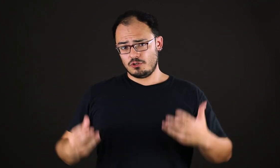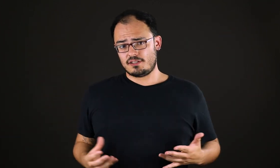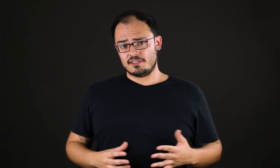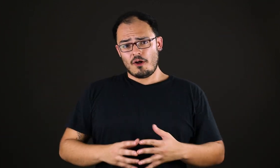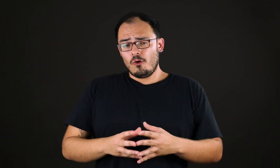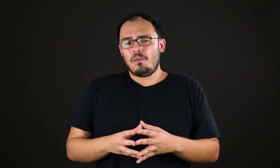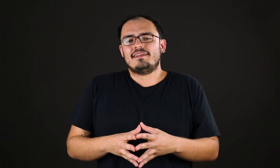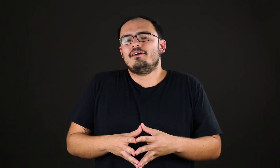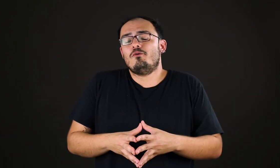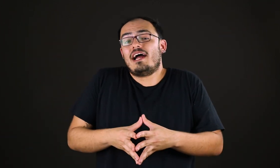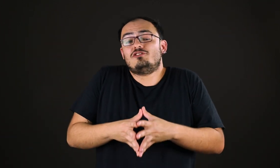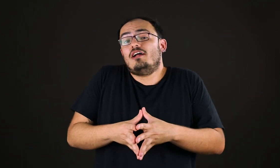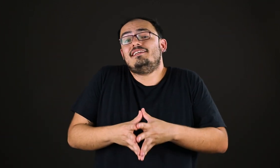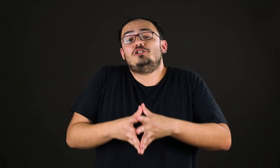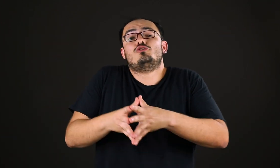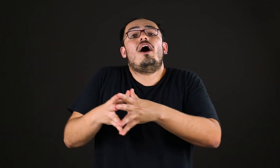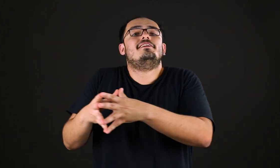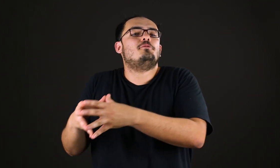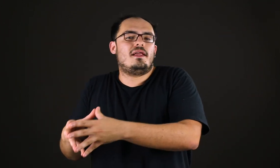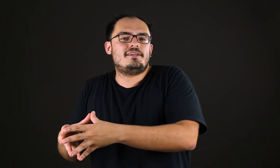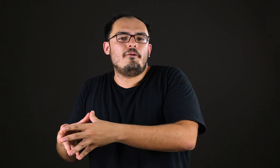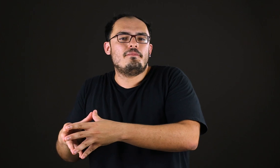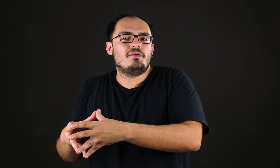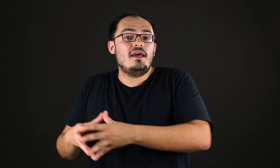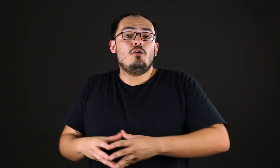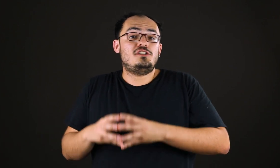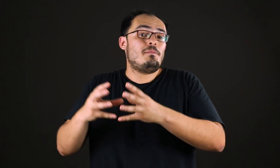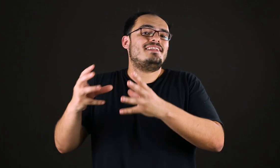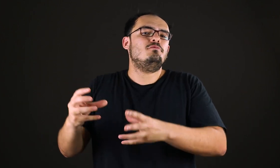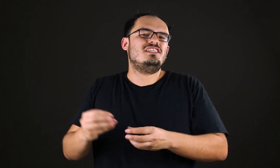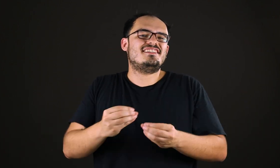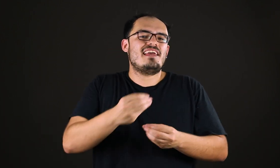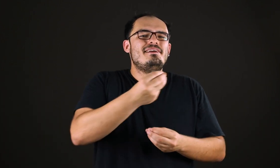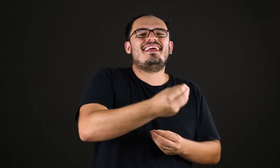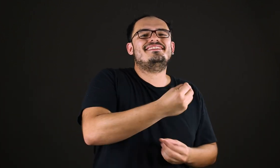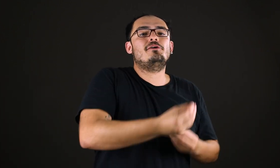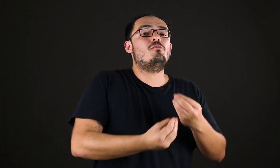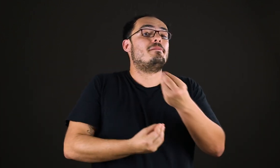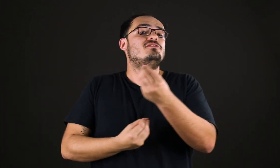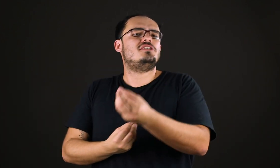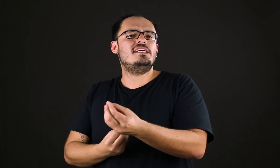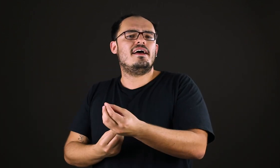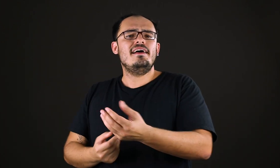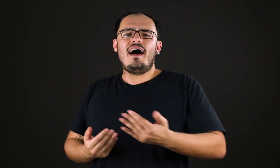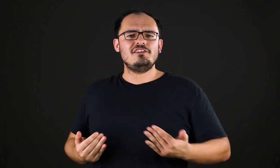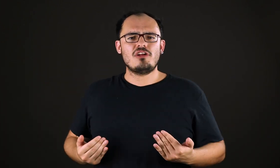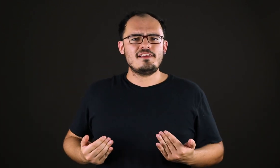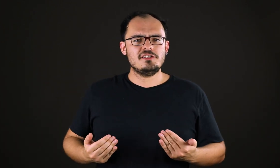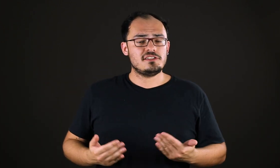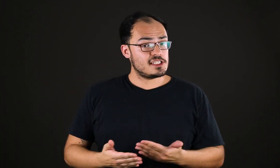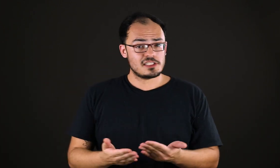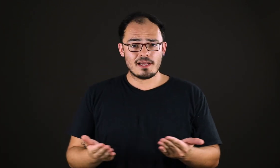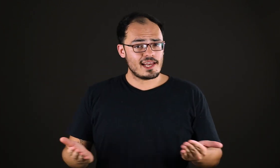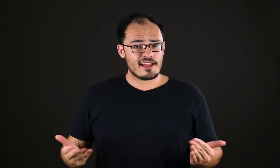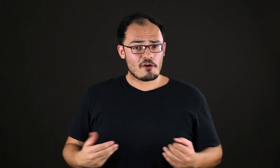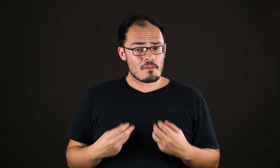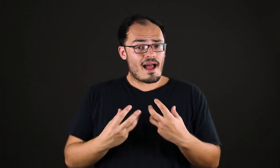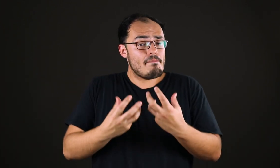outras, o Platão, o Aristóteles discorda do Platão. Se Platão diz que a imitação é uma mentira, Aristóteles diz de maneira nenhuma a